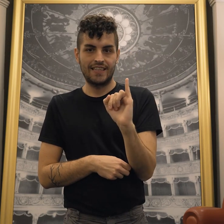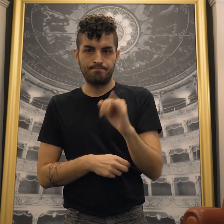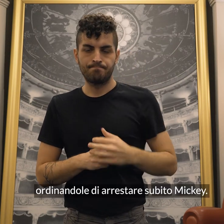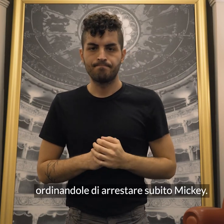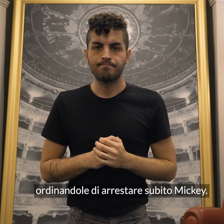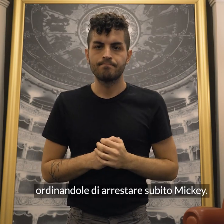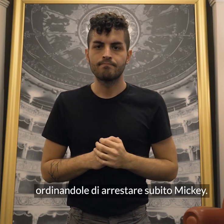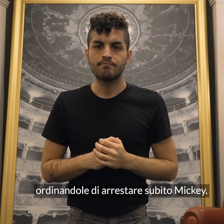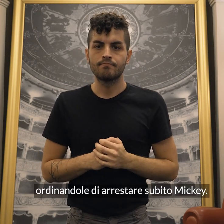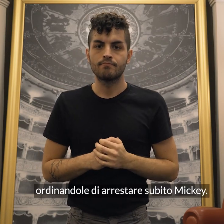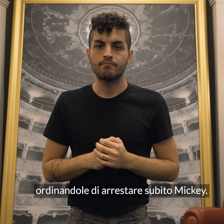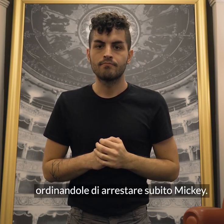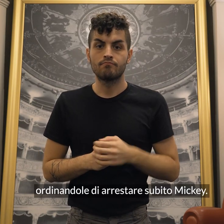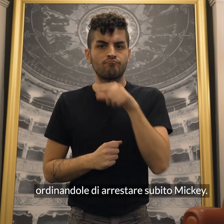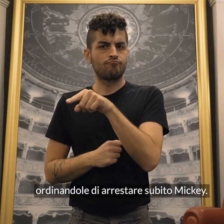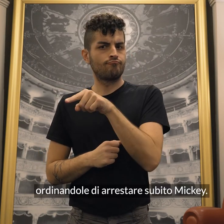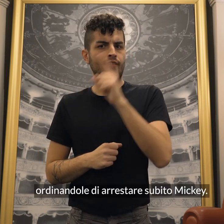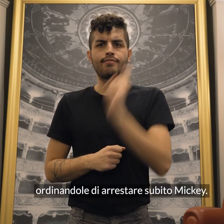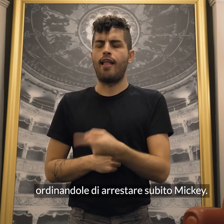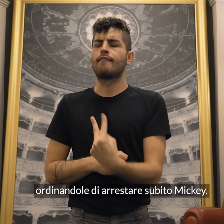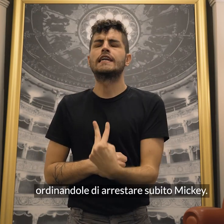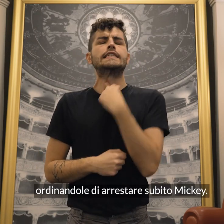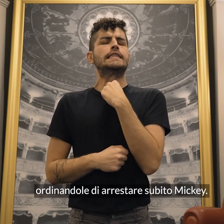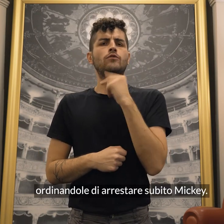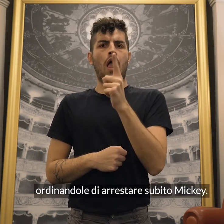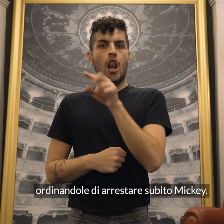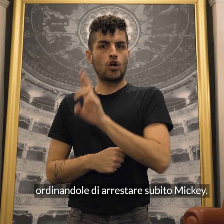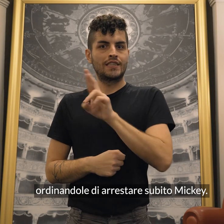ordinandole di arrestare subito Michi.